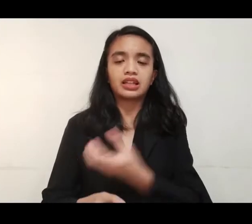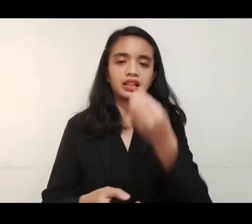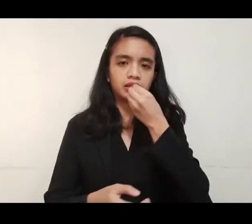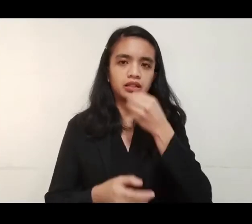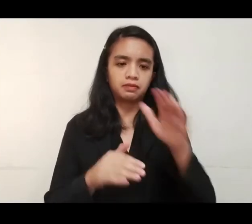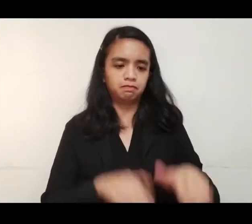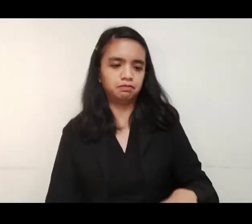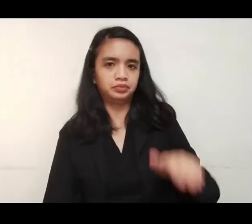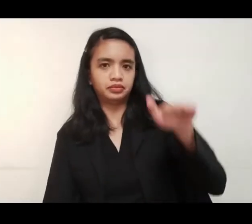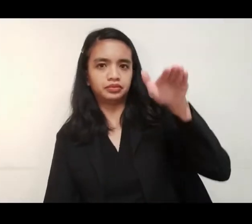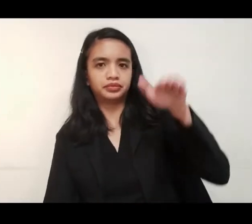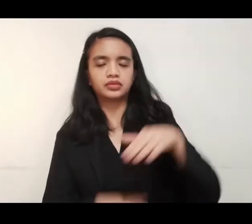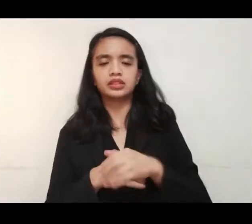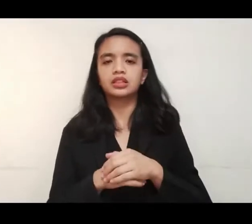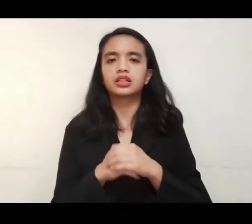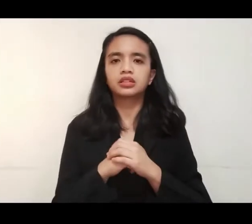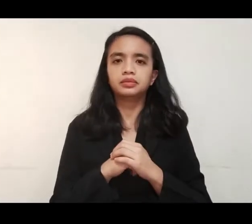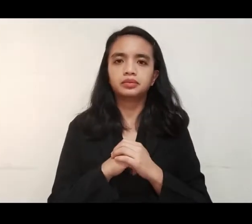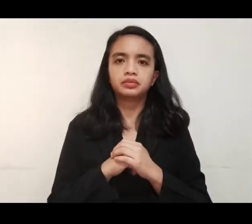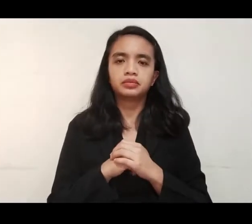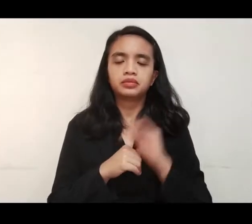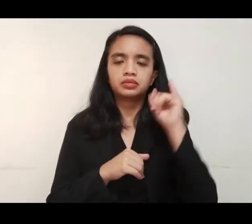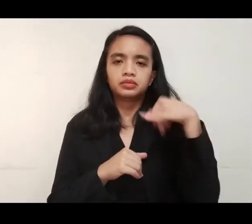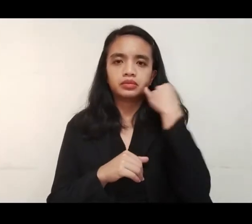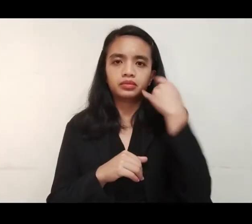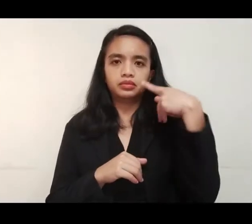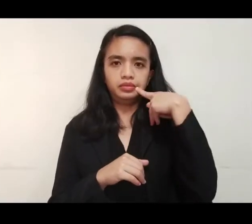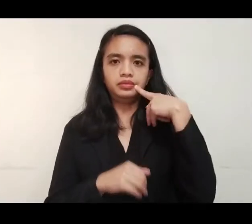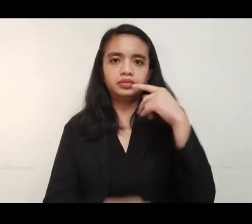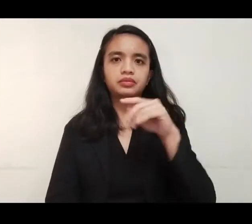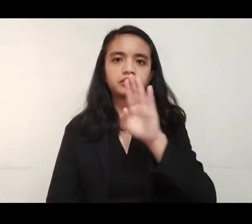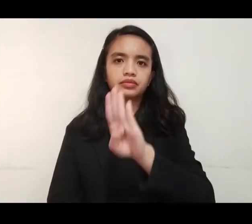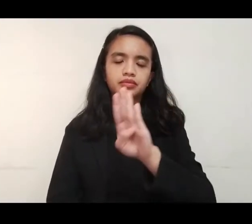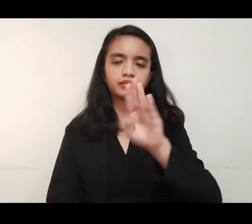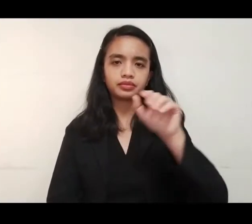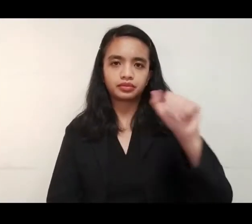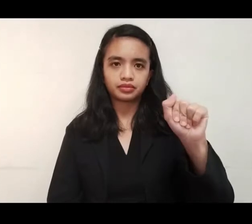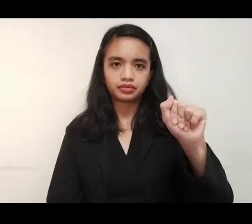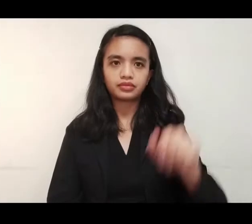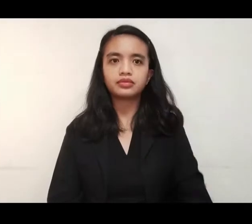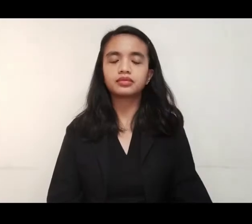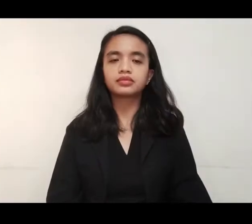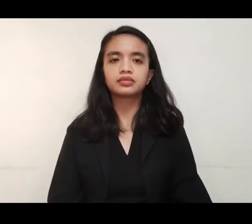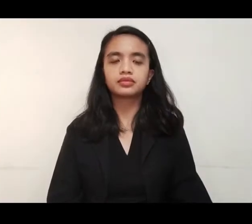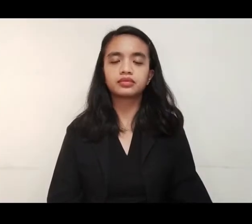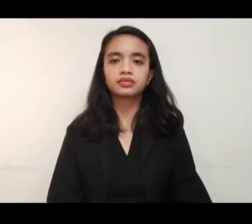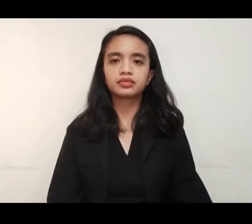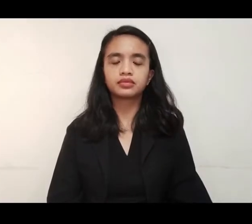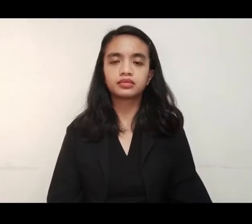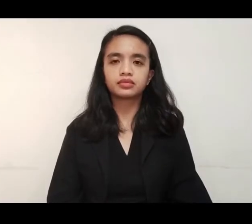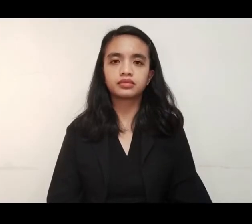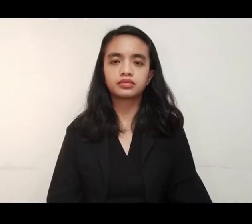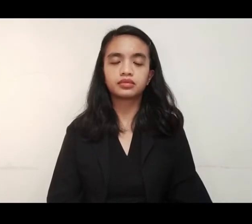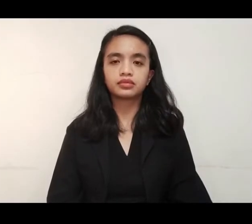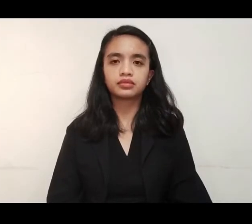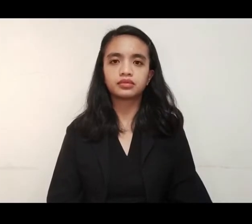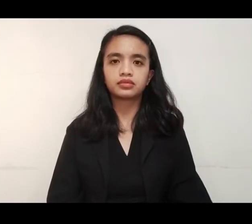sanggol habang sila'y lumalaki. Kasama si Henry Duminsila, Joanne Punsoy, Balitang Amyanan.